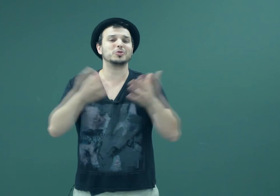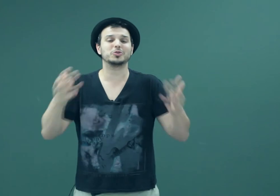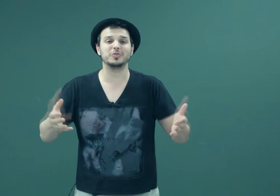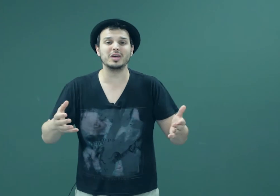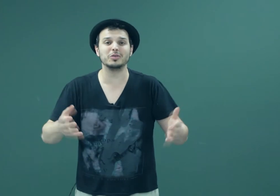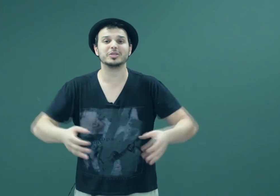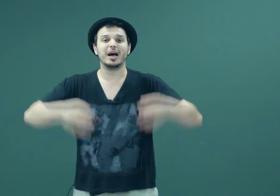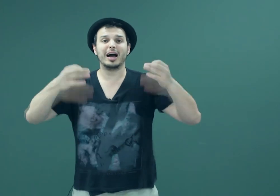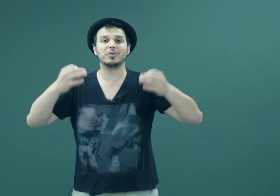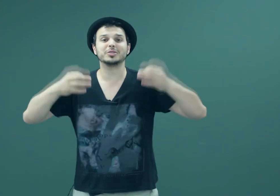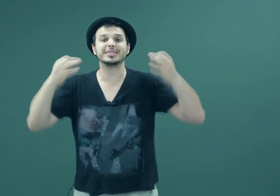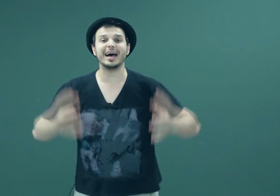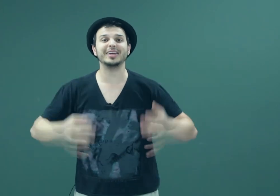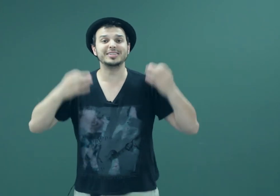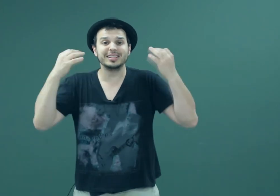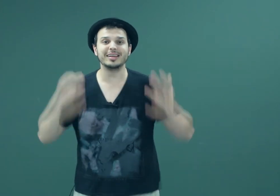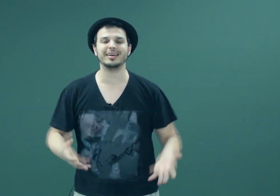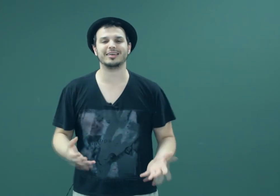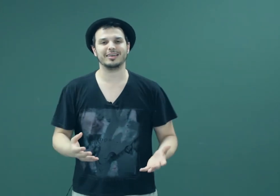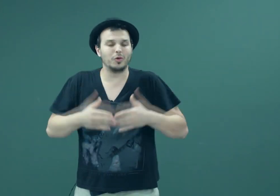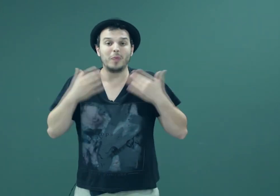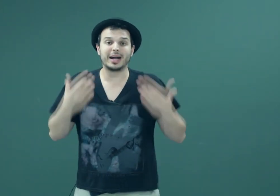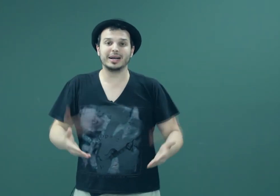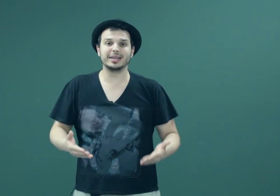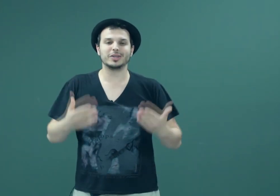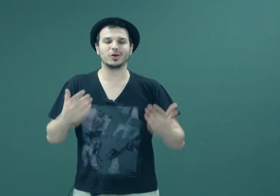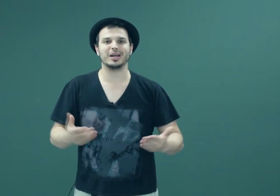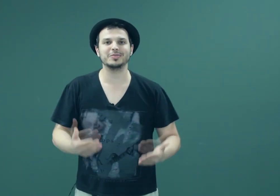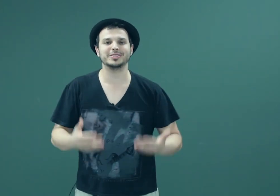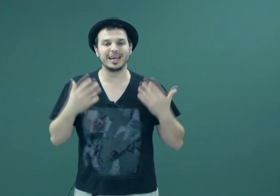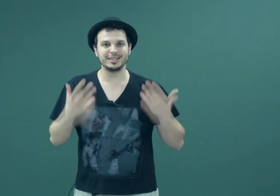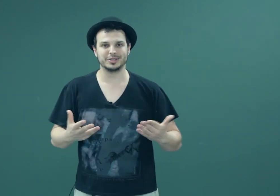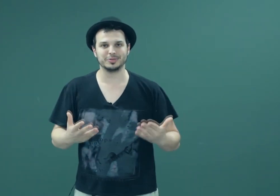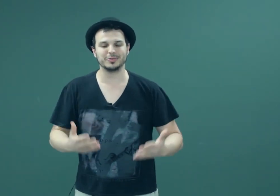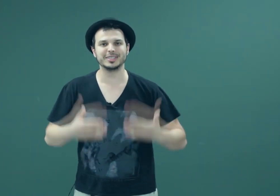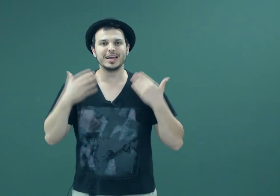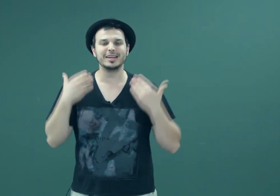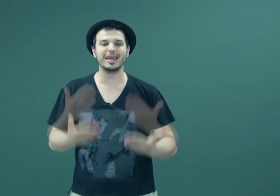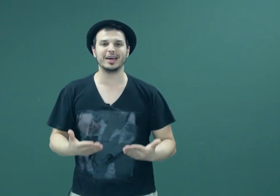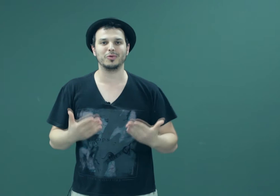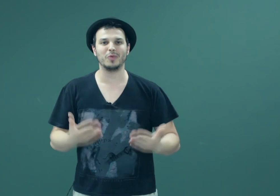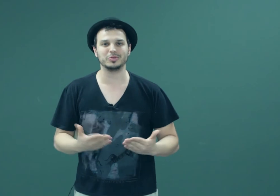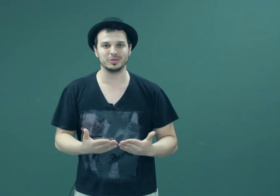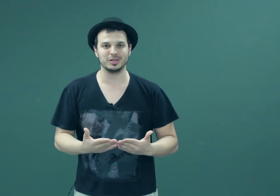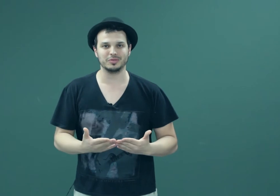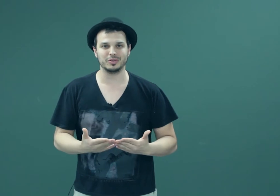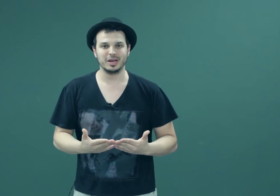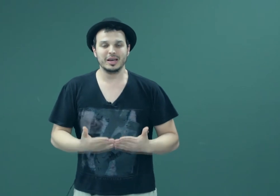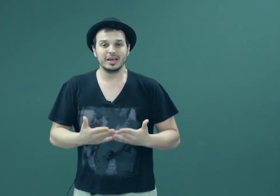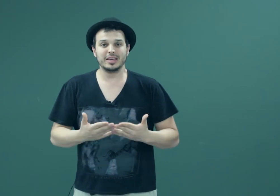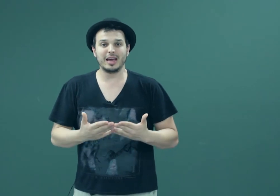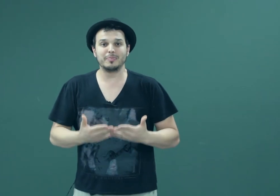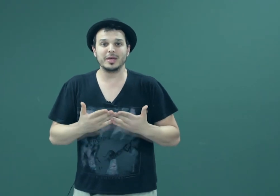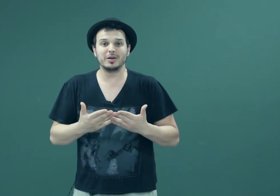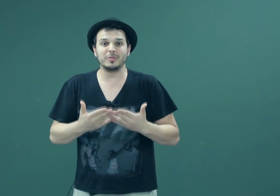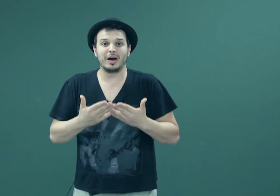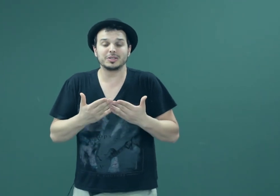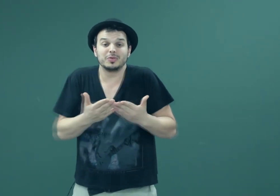seus filhos a gostarem de ler. O bacana da Toca Livros é isso, você ler um audiolivro e abrir as